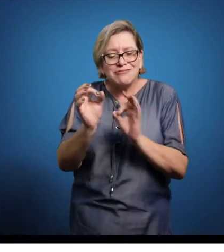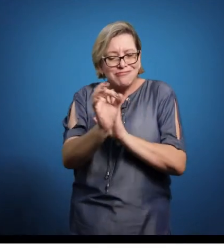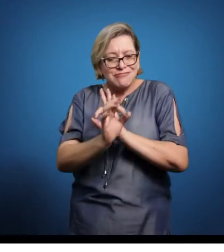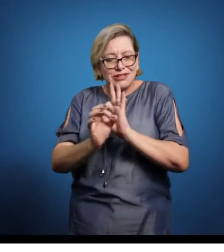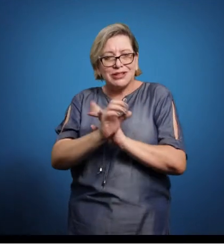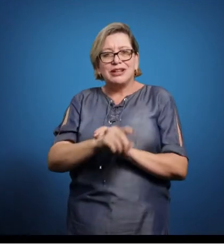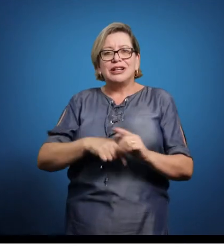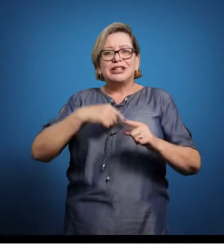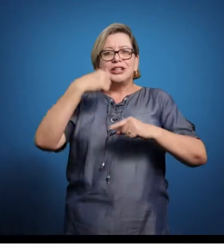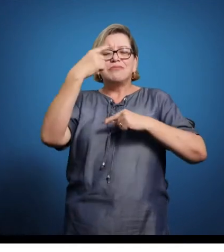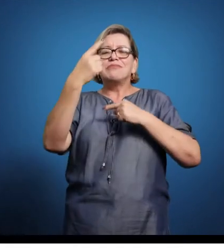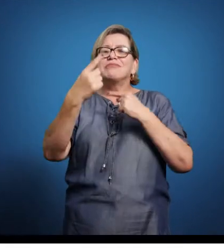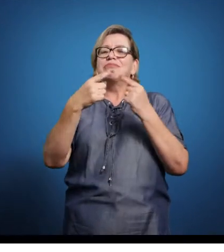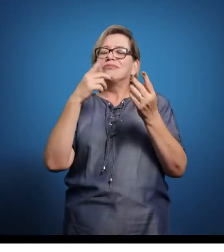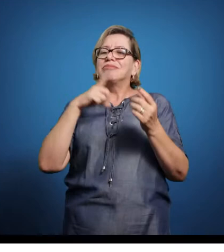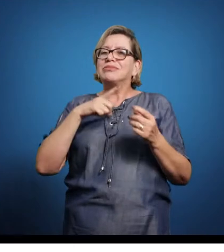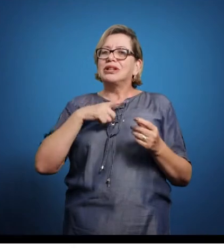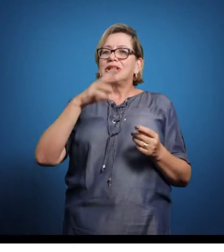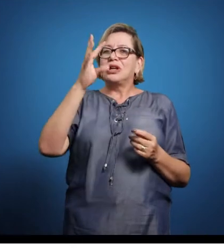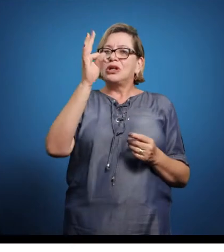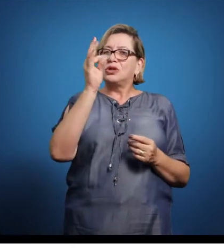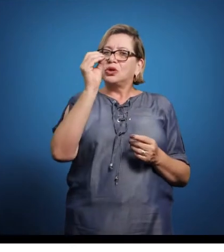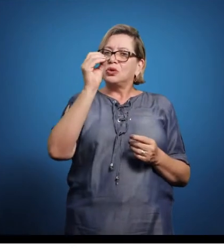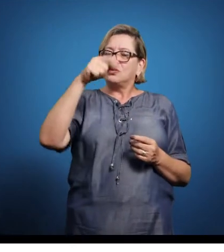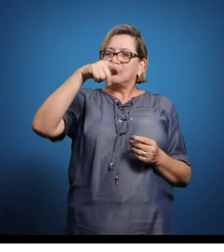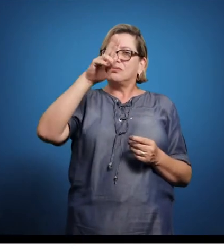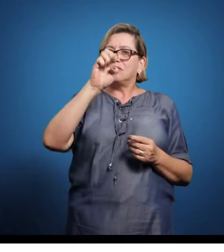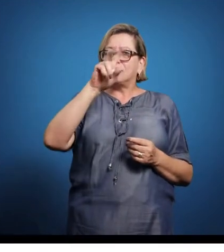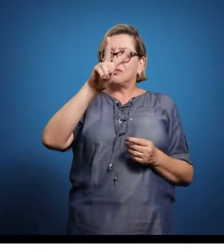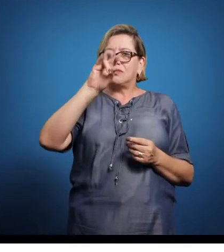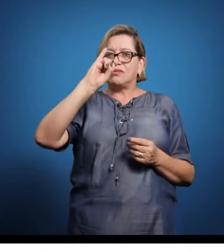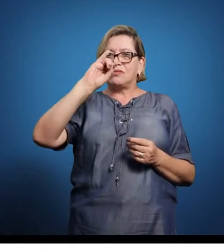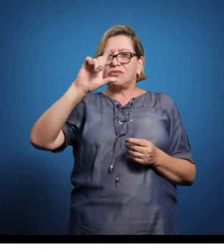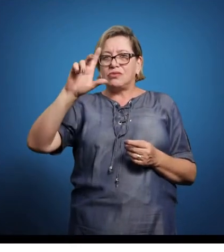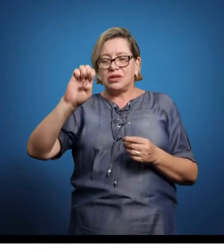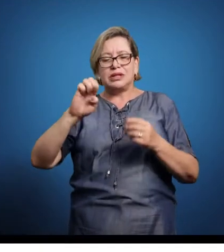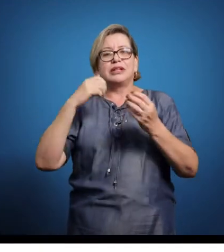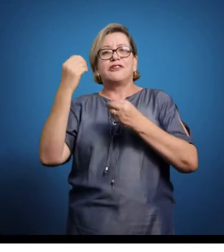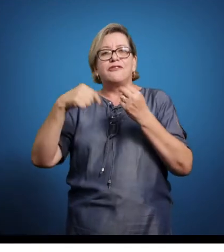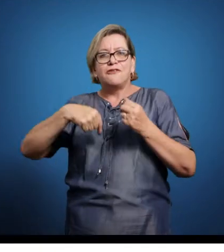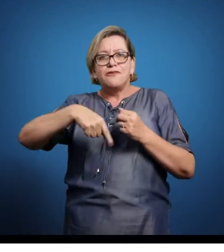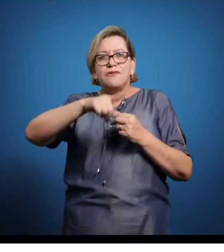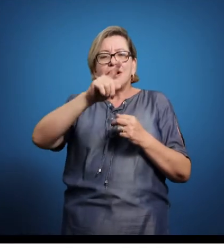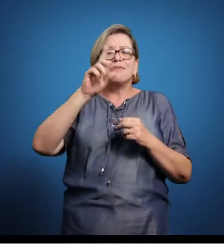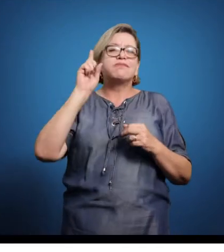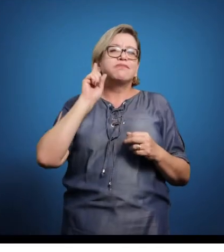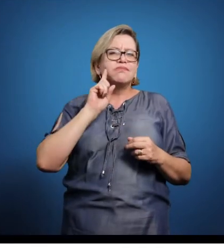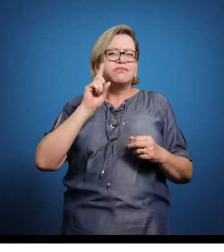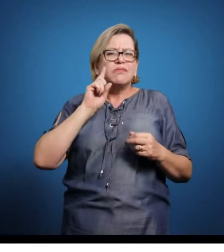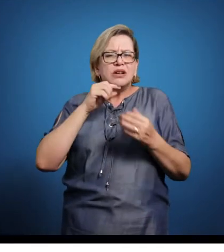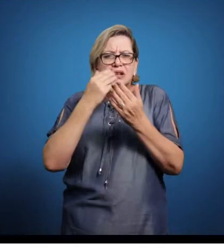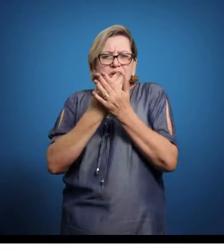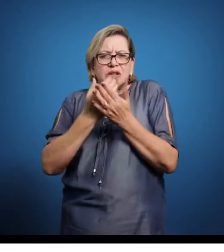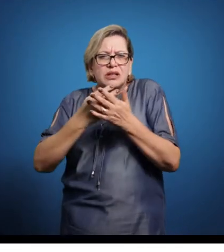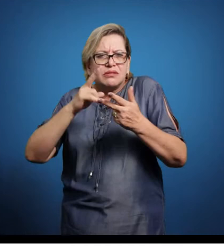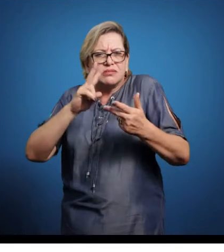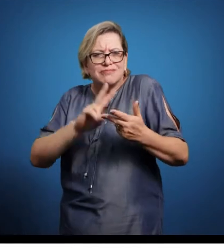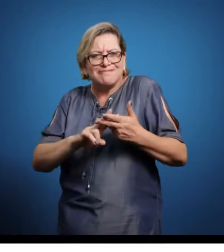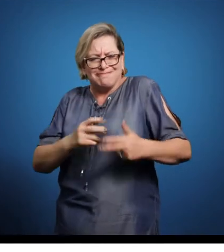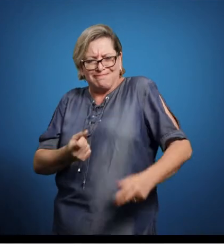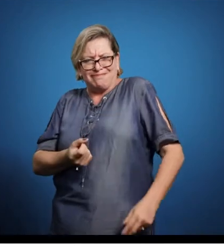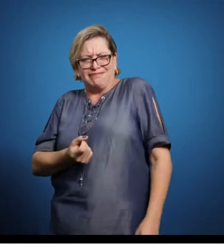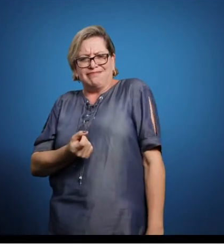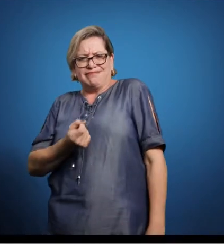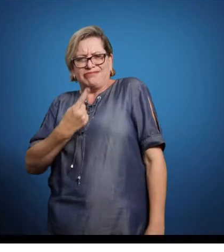francês, que vai para os Estados Unidos, num primeiro momento, estudar o sistema prisional. Ele fica impressionado com a